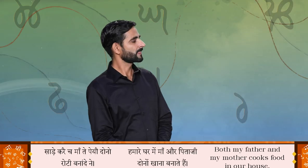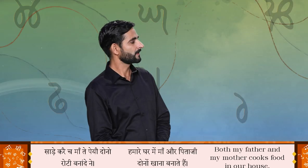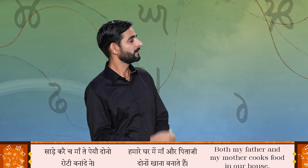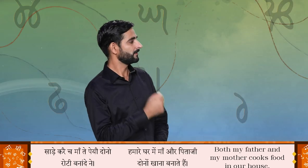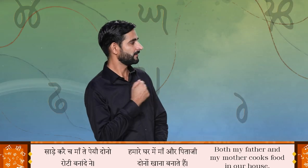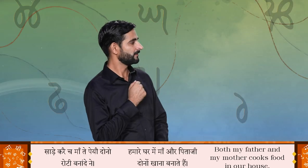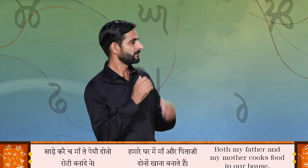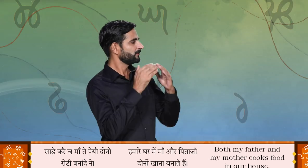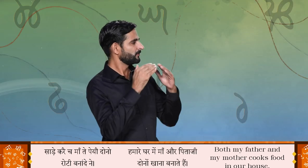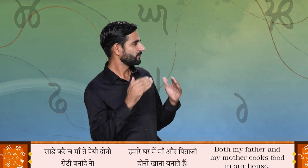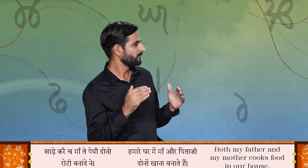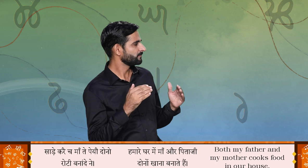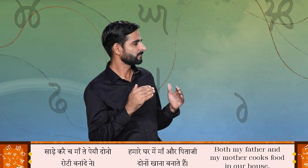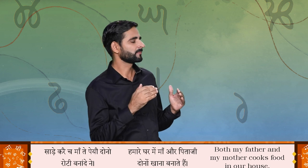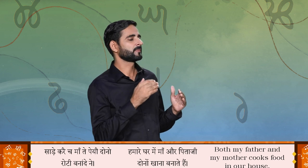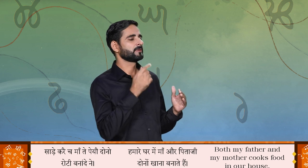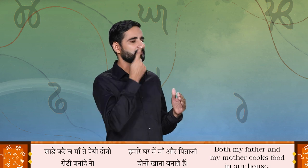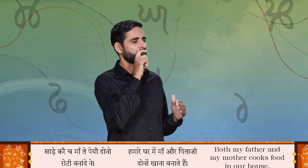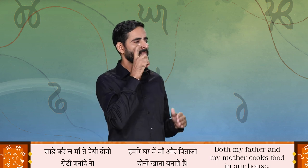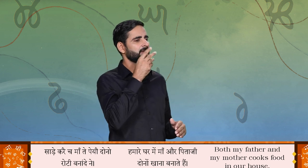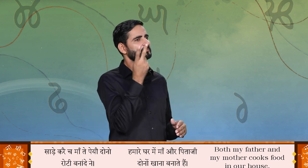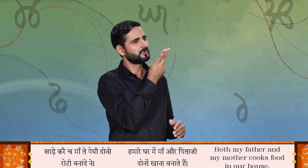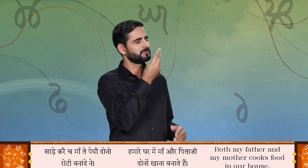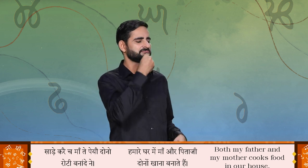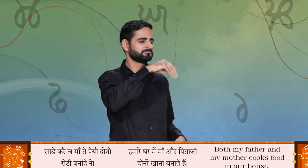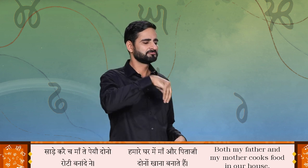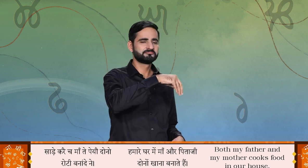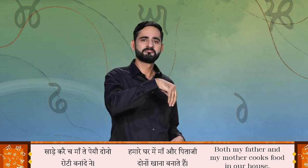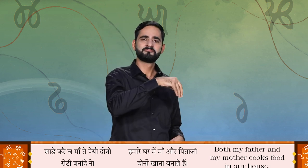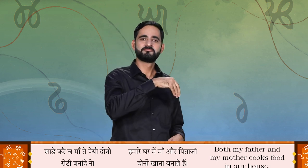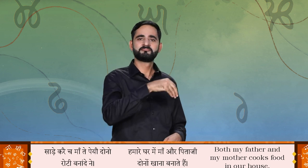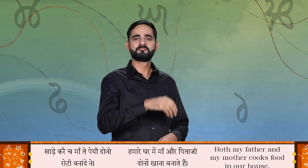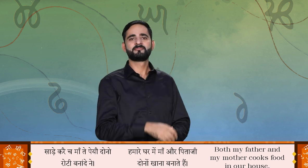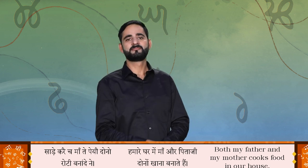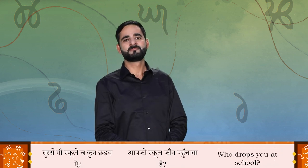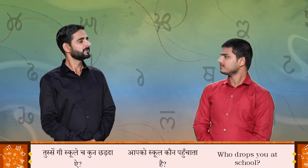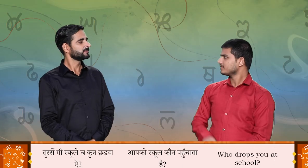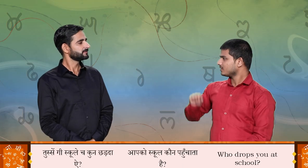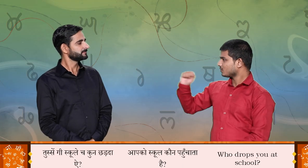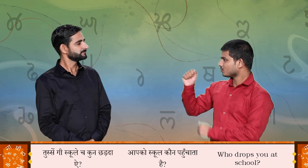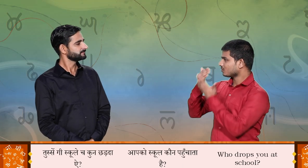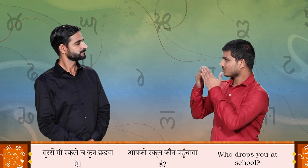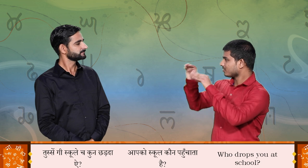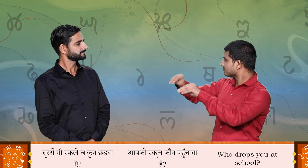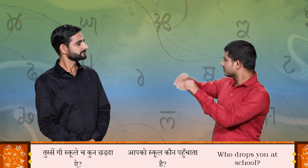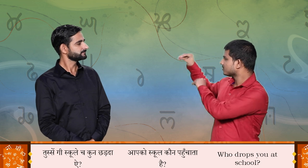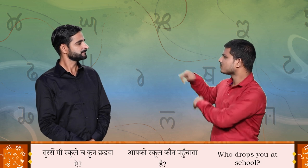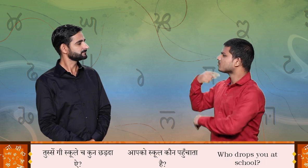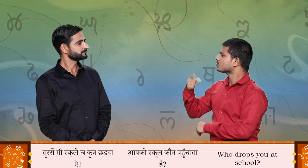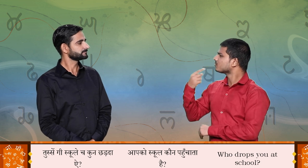सड़ करेच मा ते पेओ दोन्नो रोटी बनान देना तुसेंगी स्कूलेच कोन